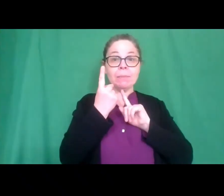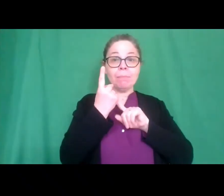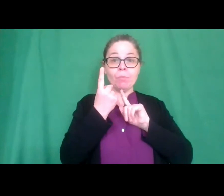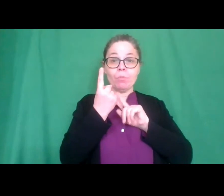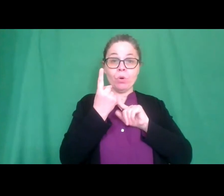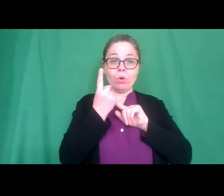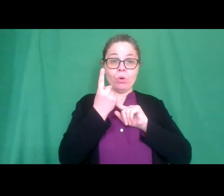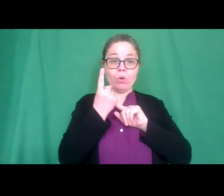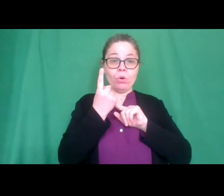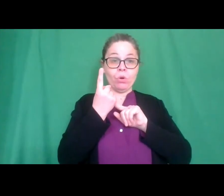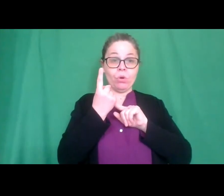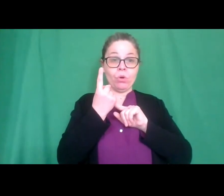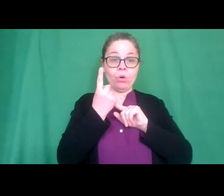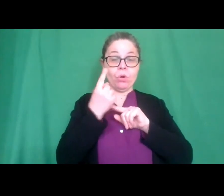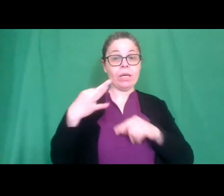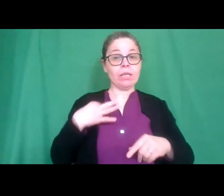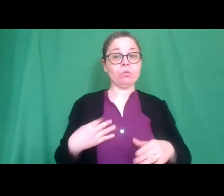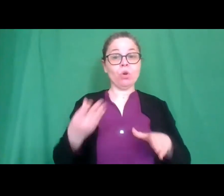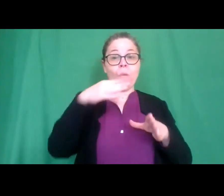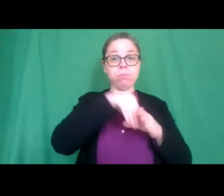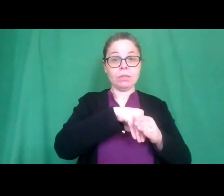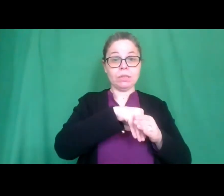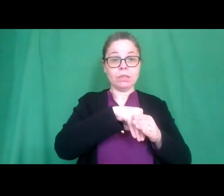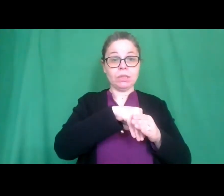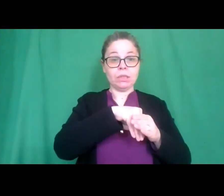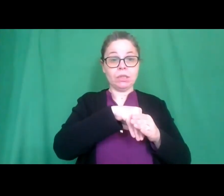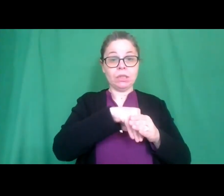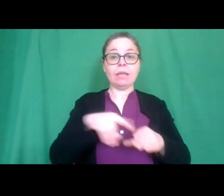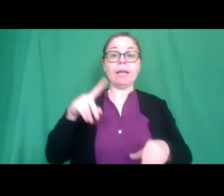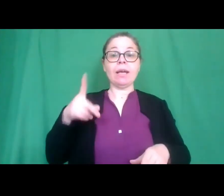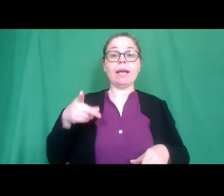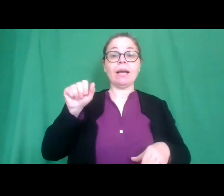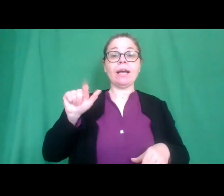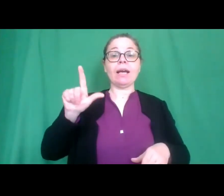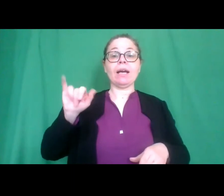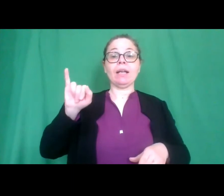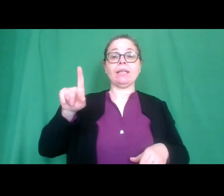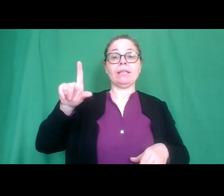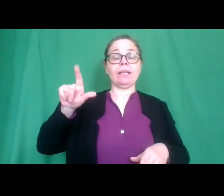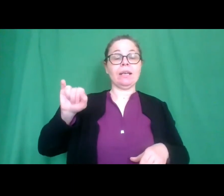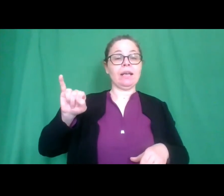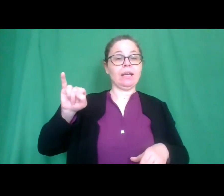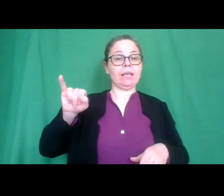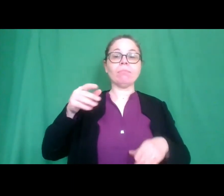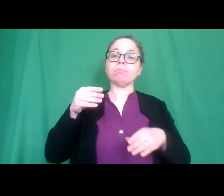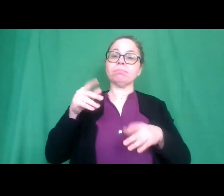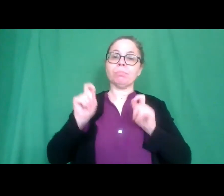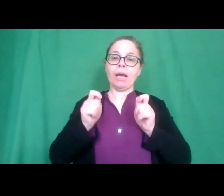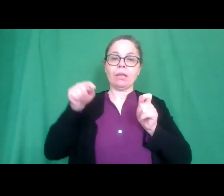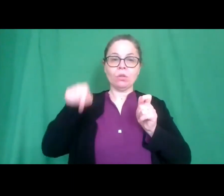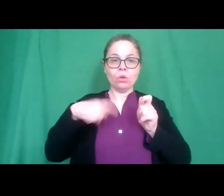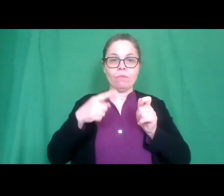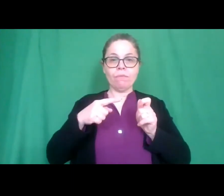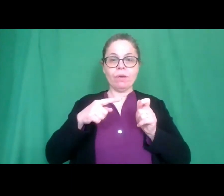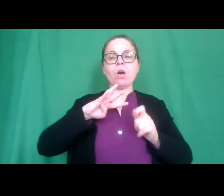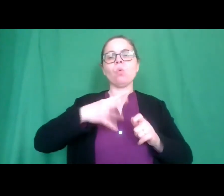l'istituto comprensivo Galilei di Padova il quattordicesimo